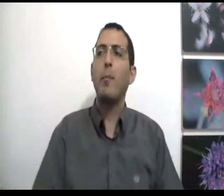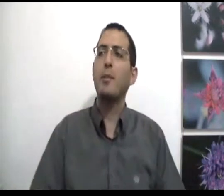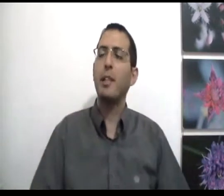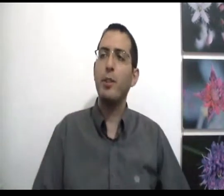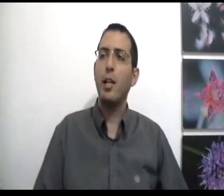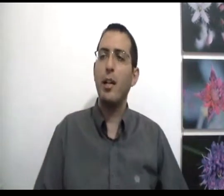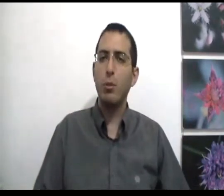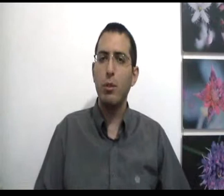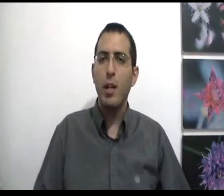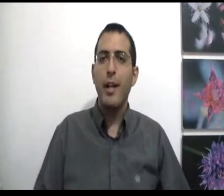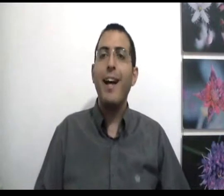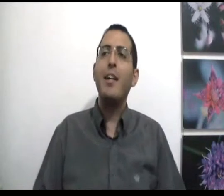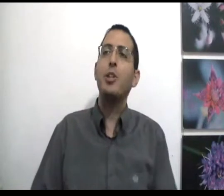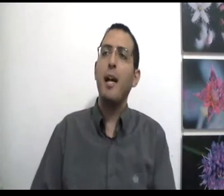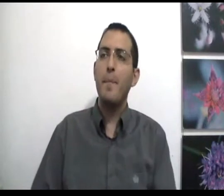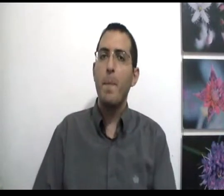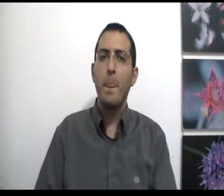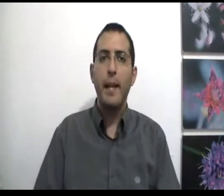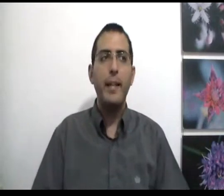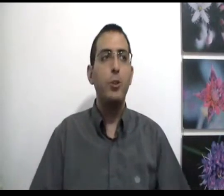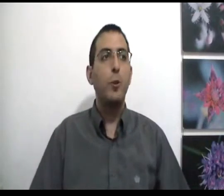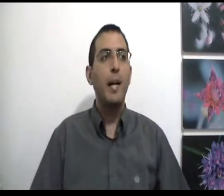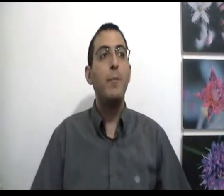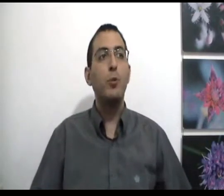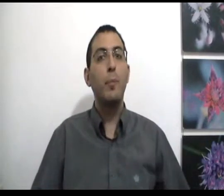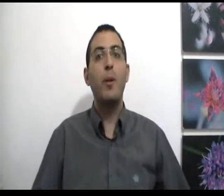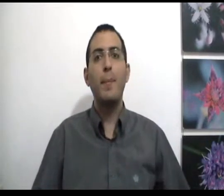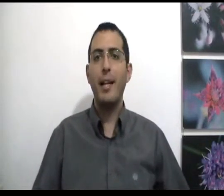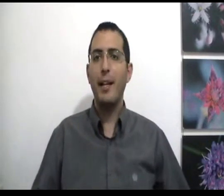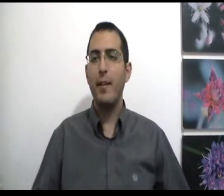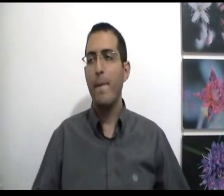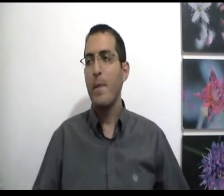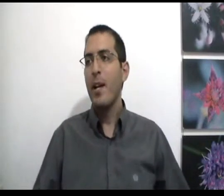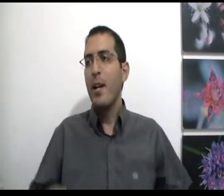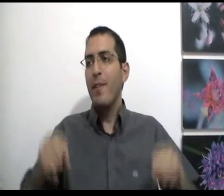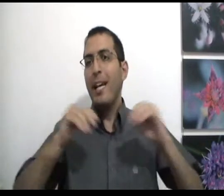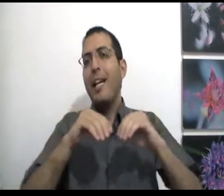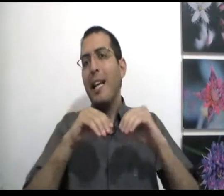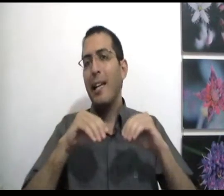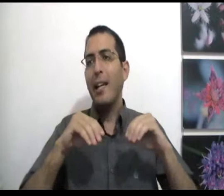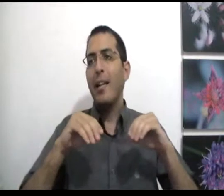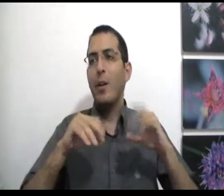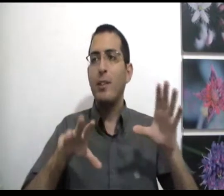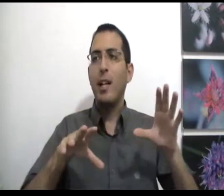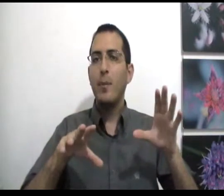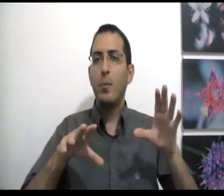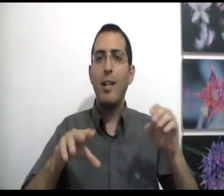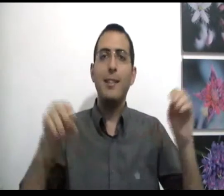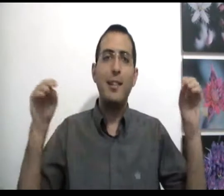לפרספקטיבה של האחדות רק שם אין שום אלימות בעולם כלל והדרך להגיע לחוסר אלימות מוחלט זה על ידי